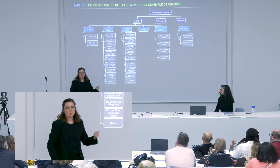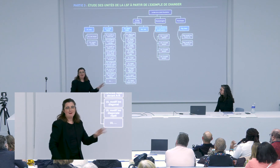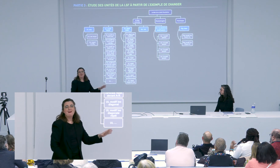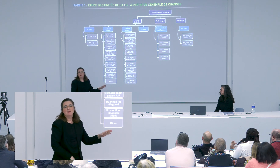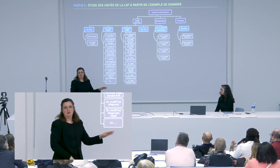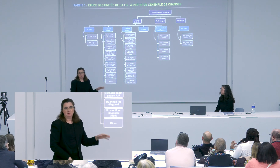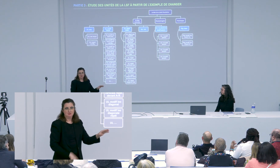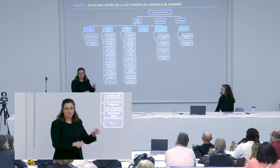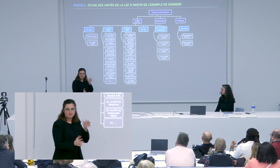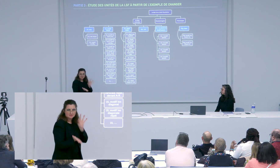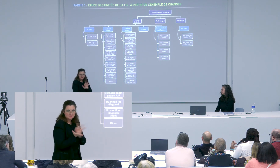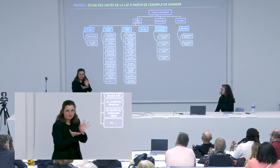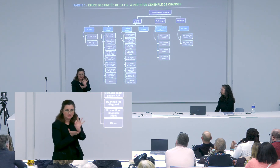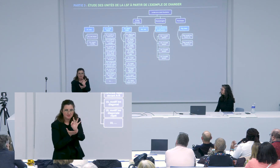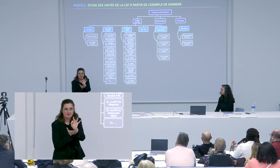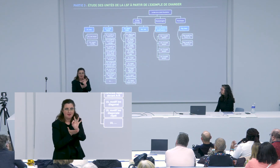plus loin